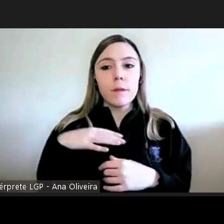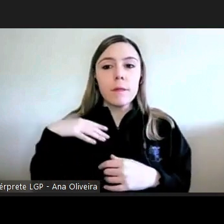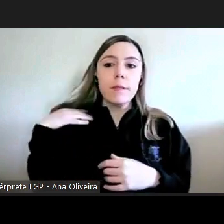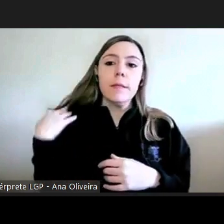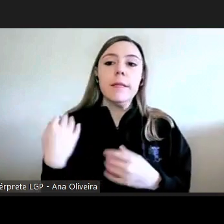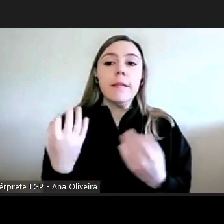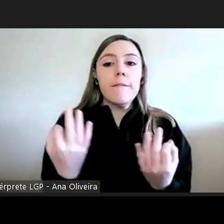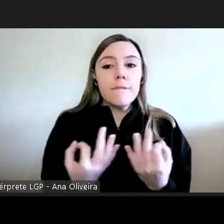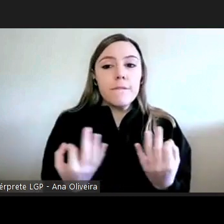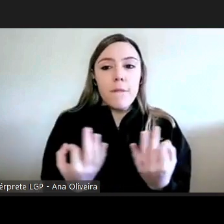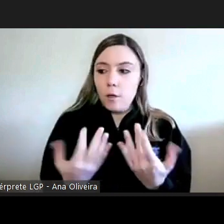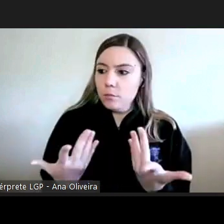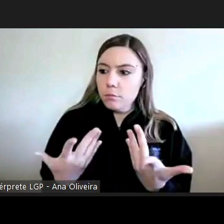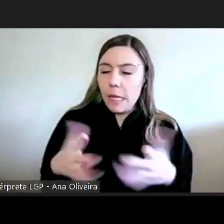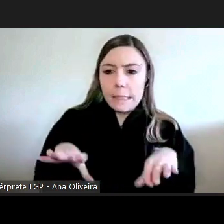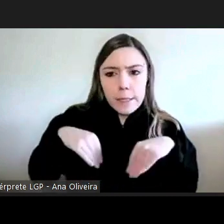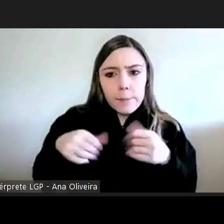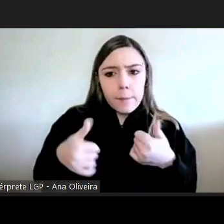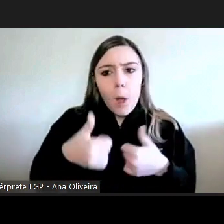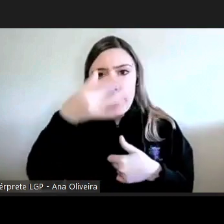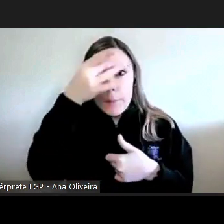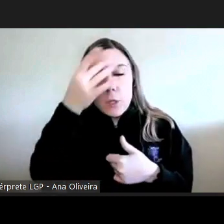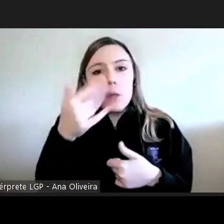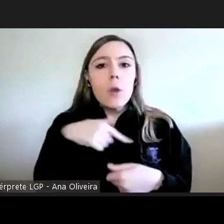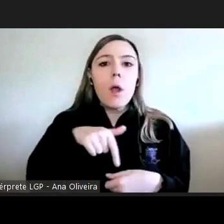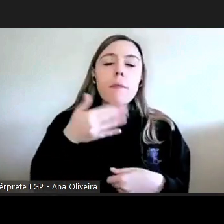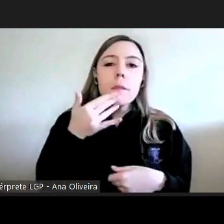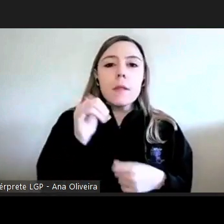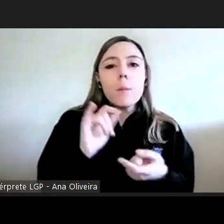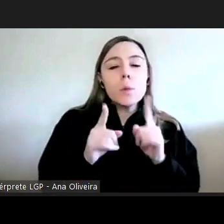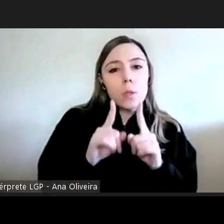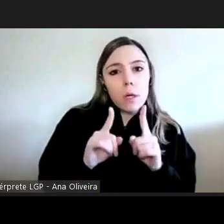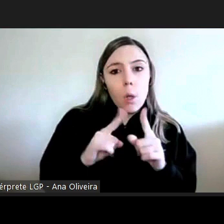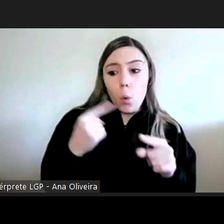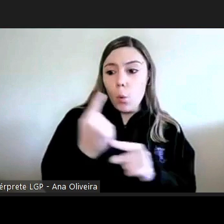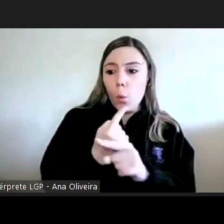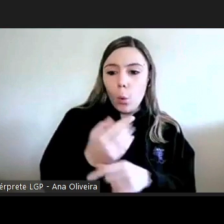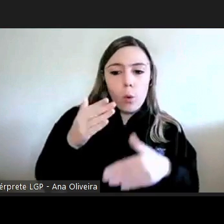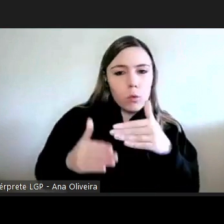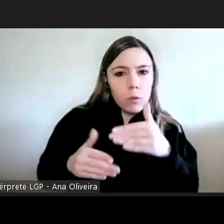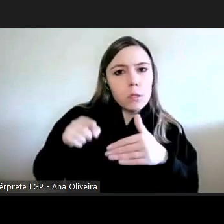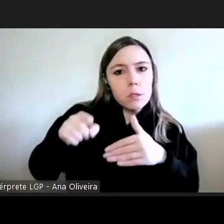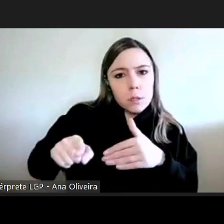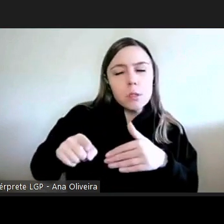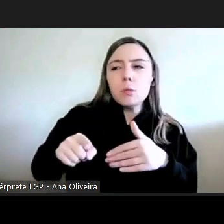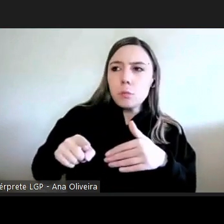posições são acolhidas aquilo que tentamos é que as posições que são tomadas o sejam com